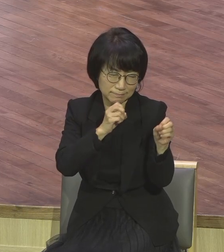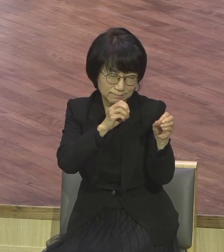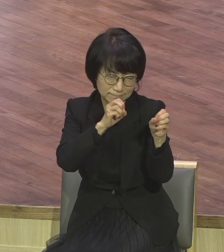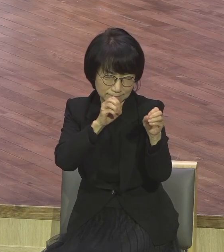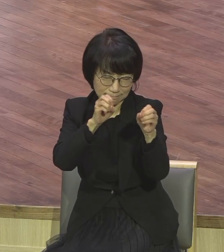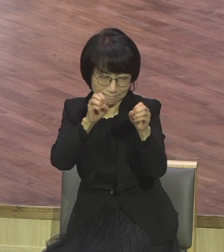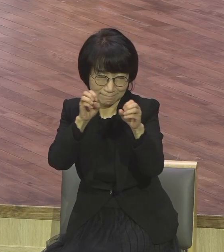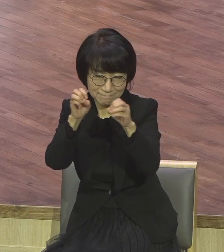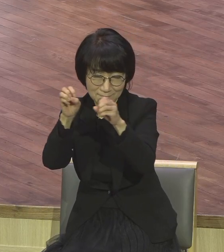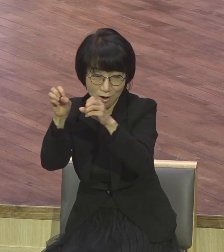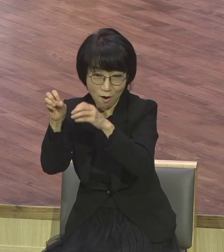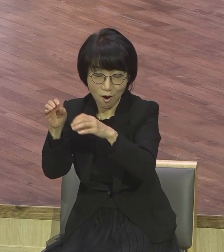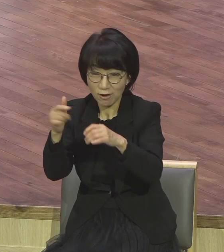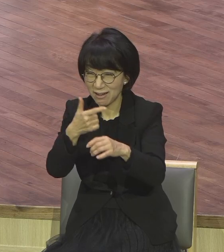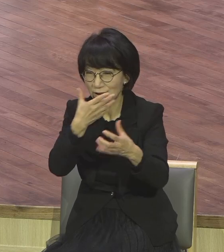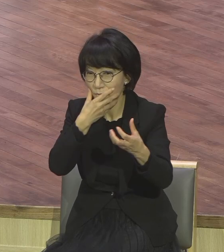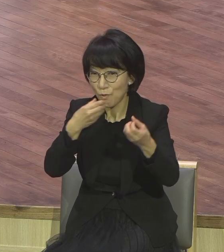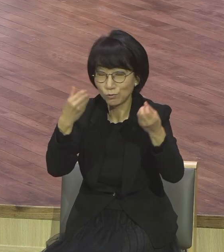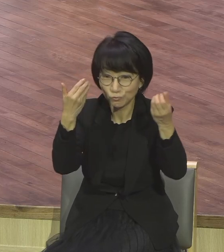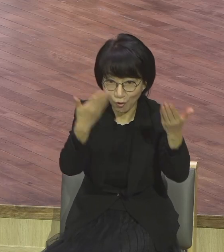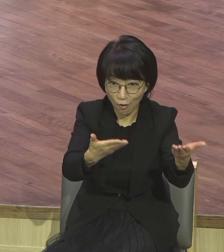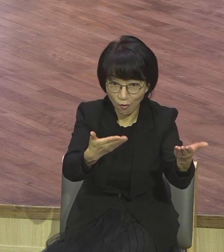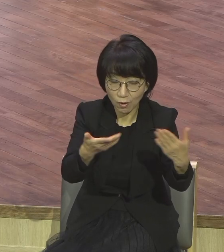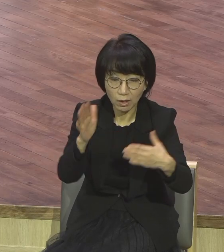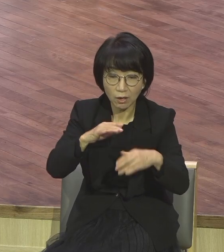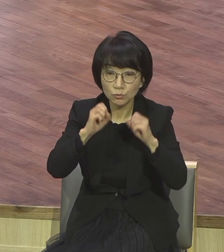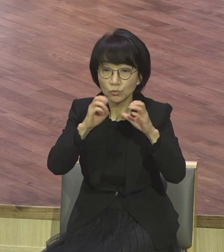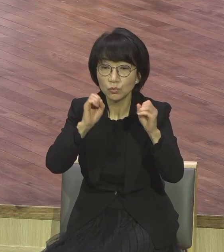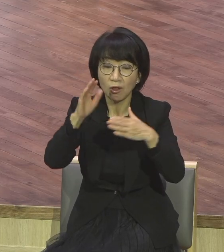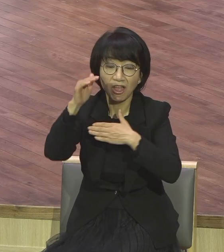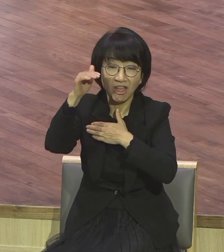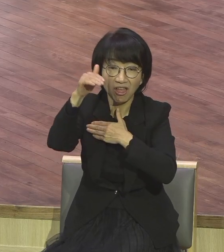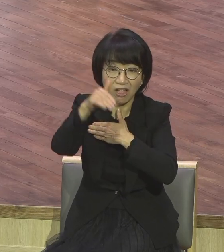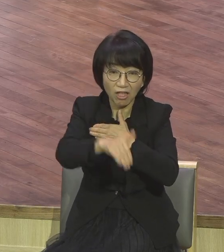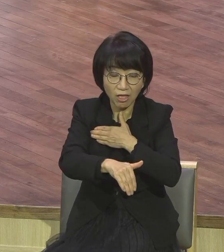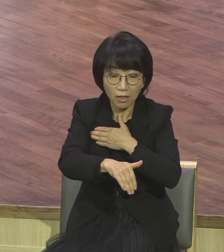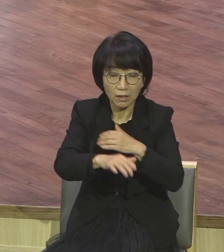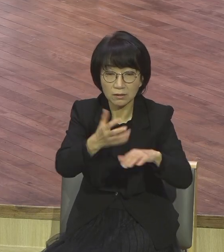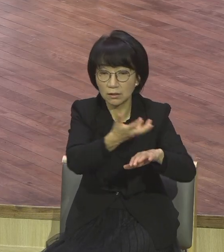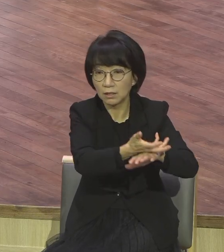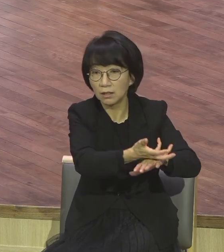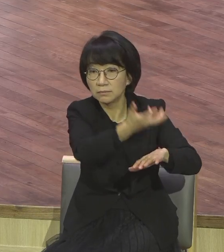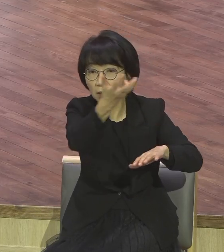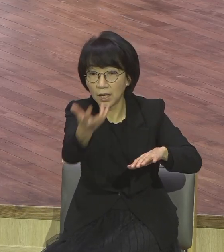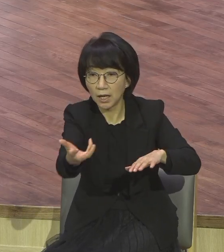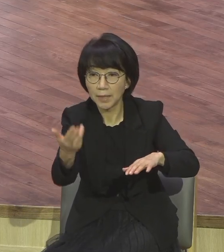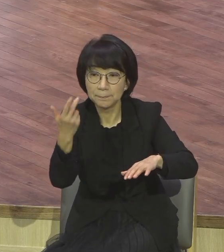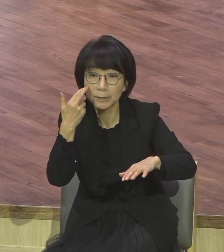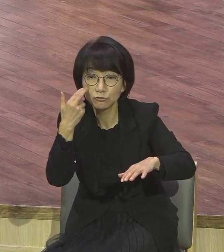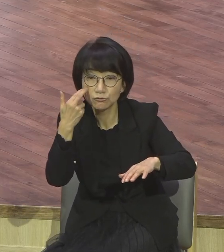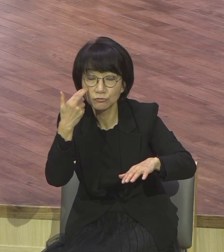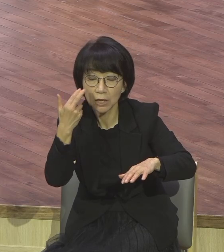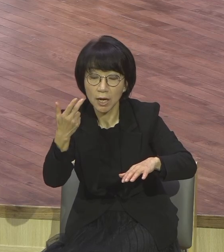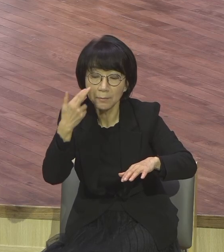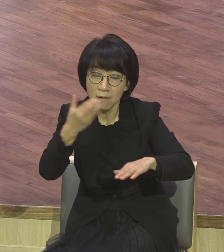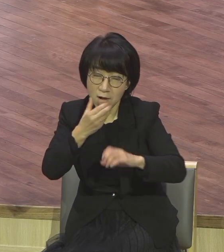미국을 건너간 미국에서 보금전관 우리나라까지 다 왔잖아요 싹 보금전관 안하면 또 싹 빼